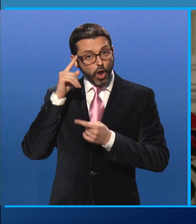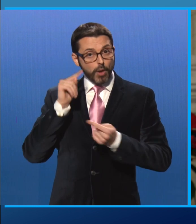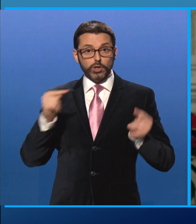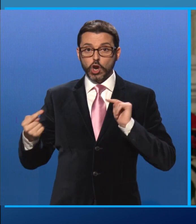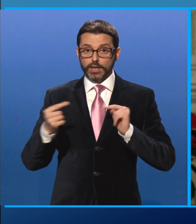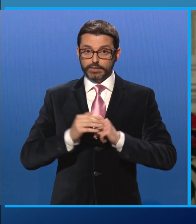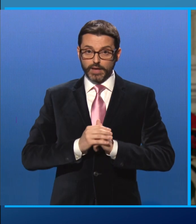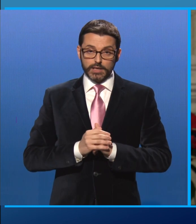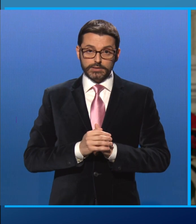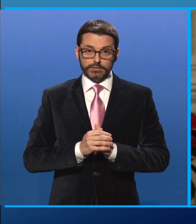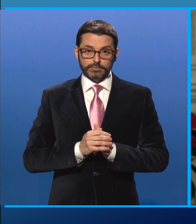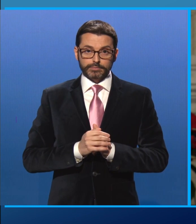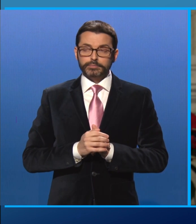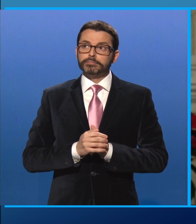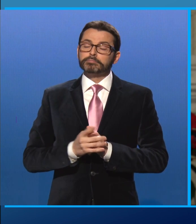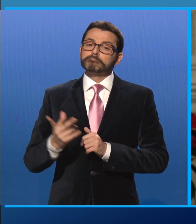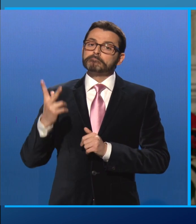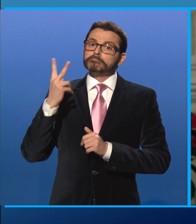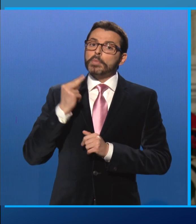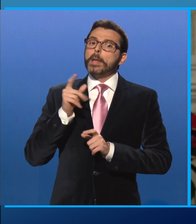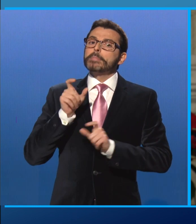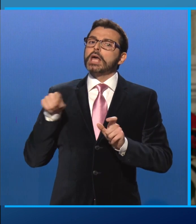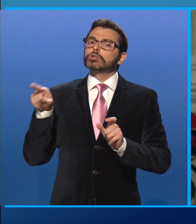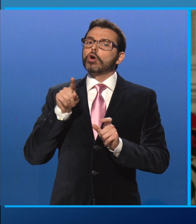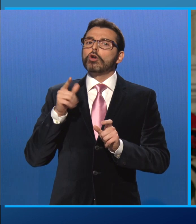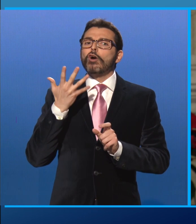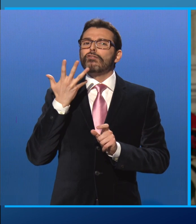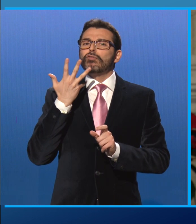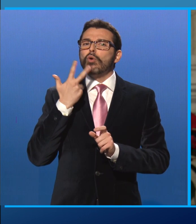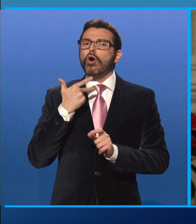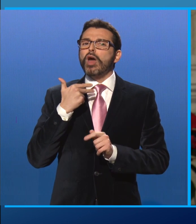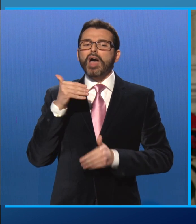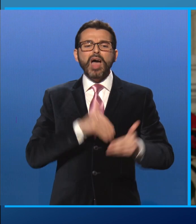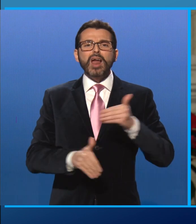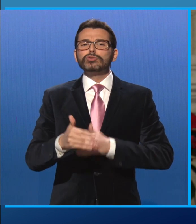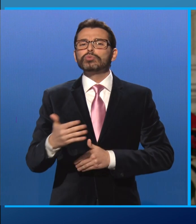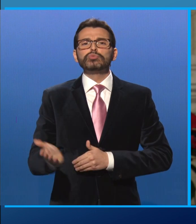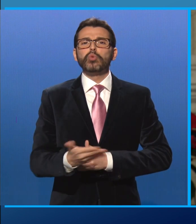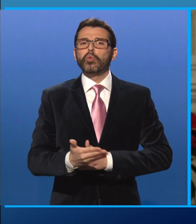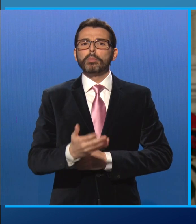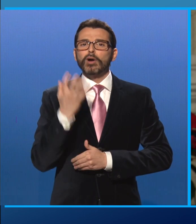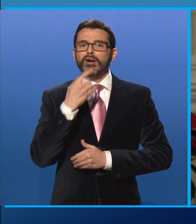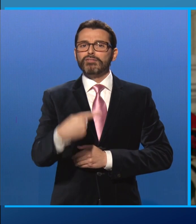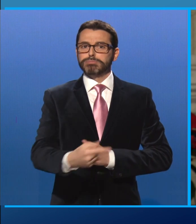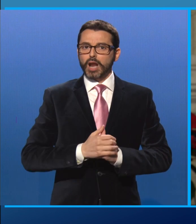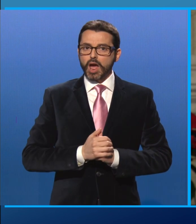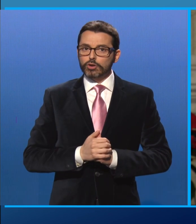Si tratta di considerazioni di persone che avrebbero preferito nuove elezioni subito, a febbraio, per avere un nuovo